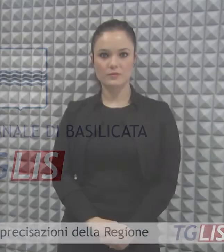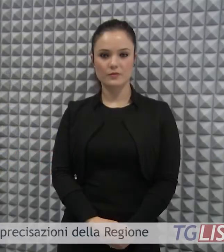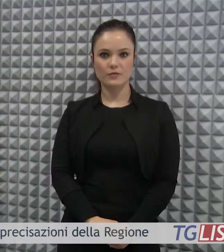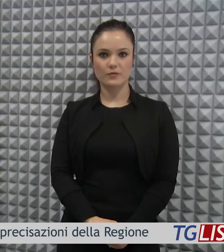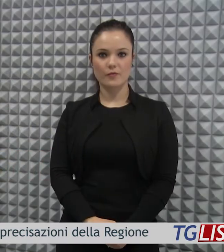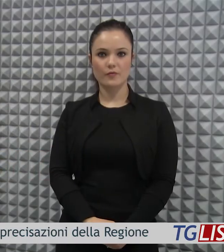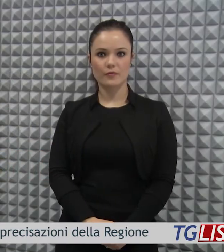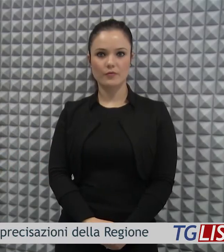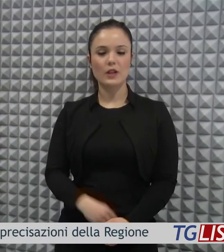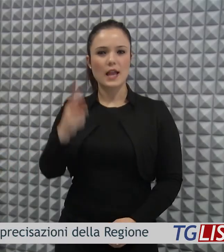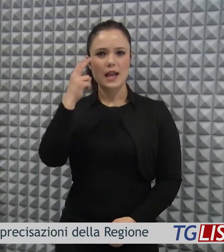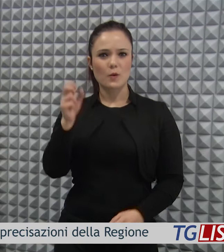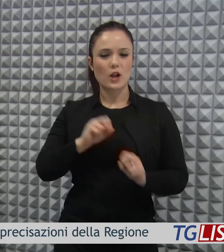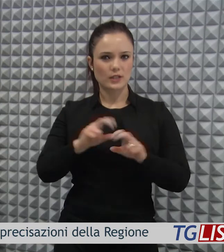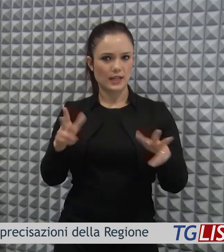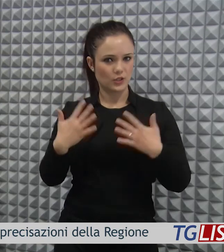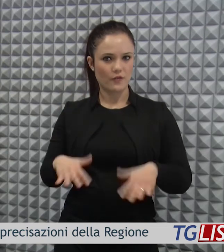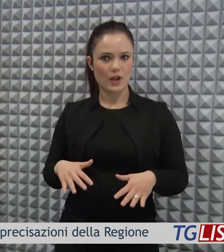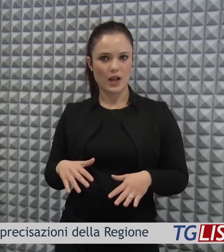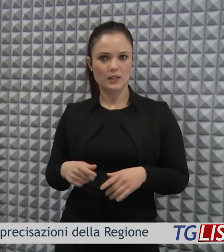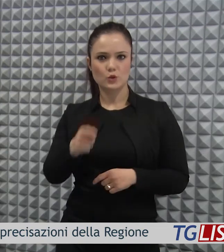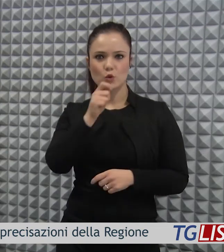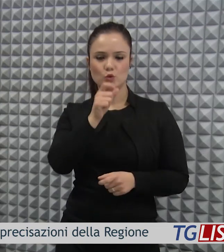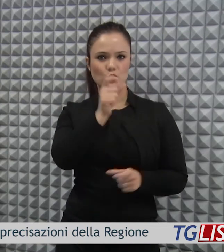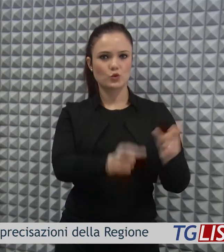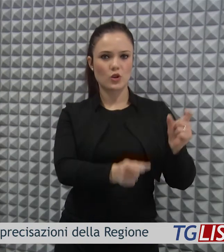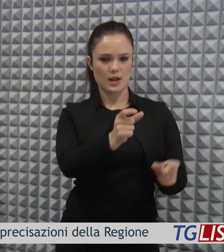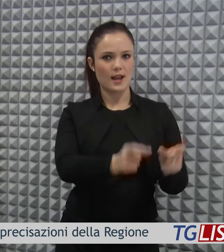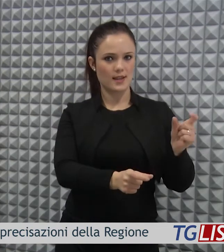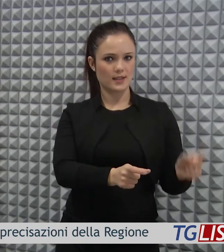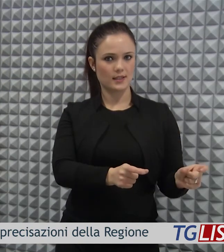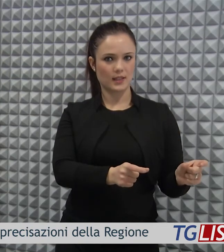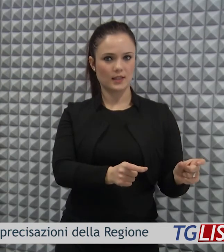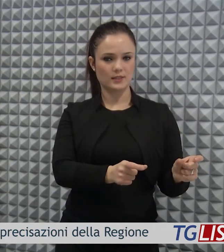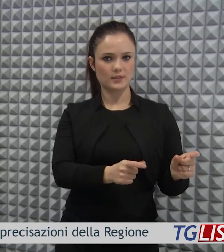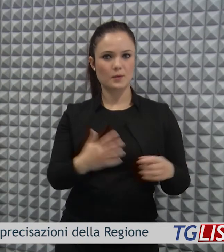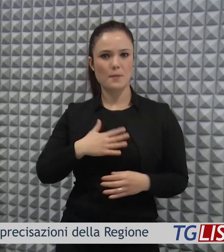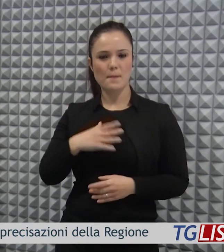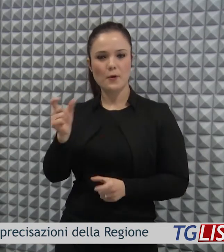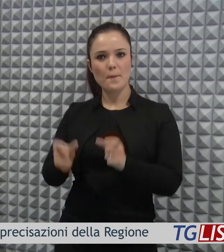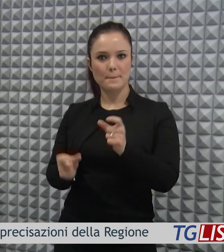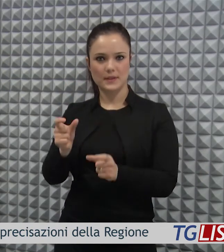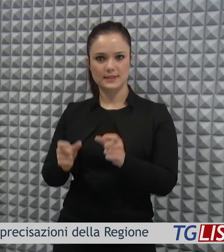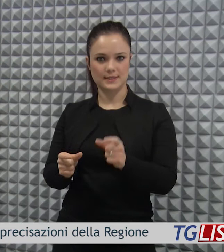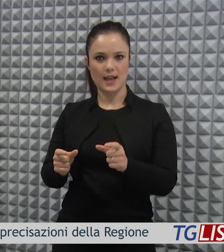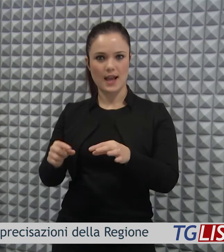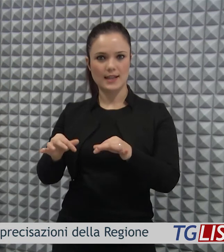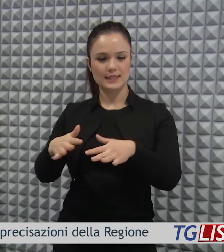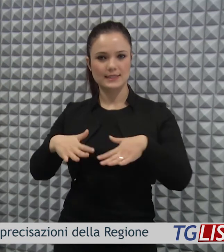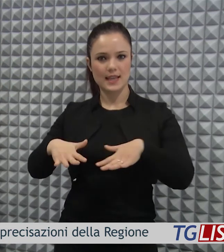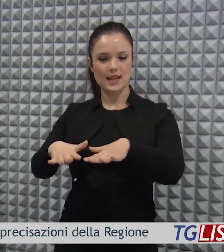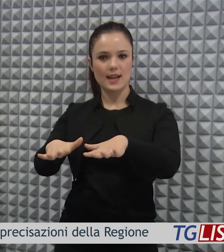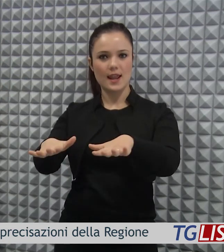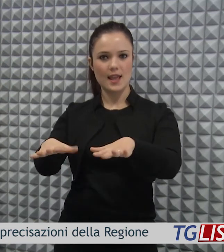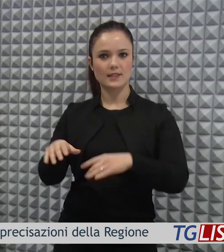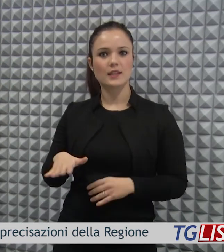In merito a dichiarazioni rilasciate alla stampa da alcuni proprietari